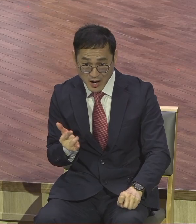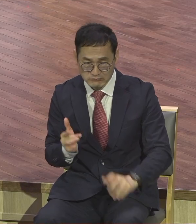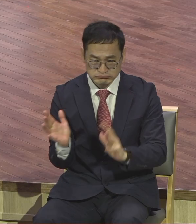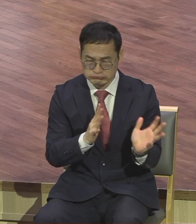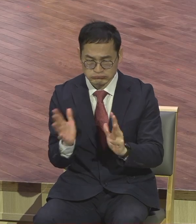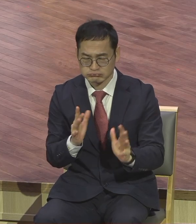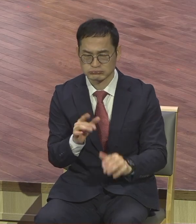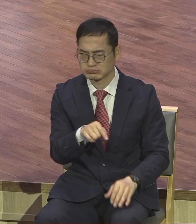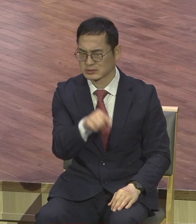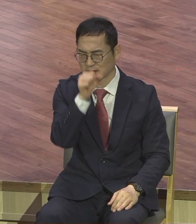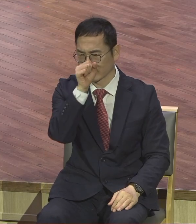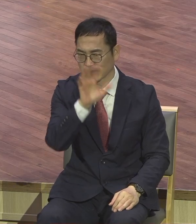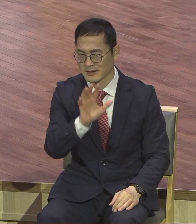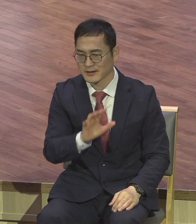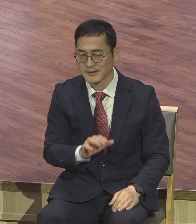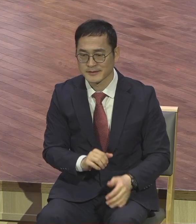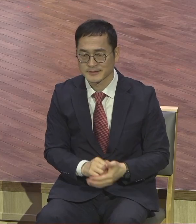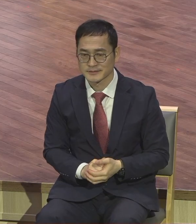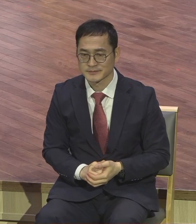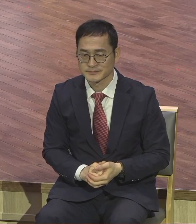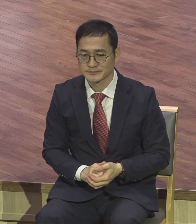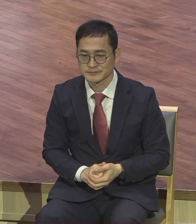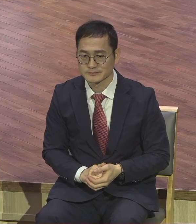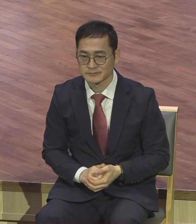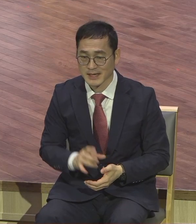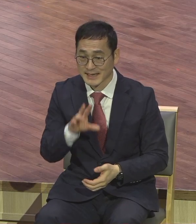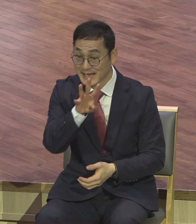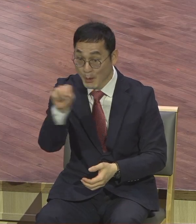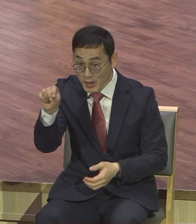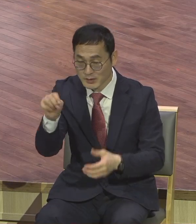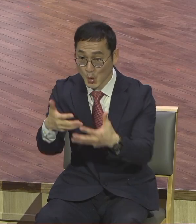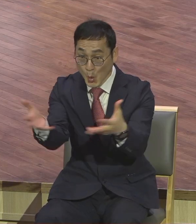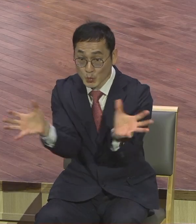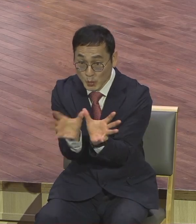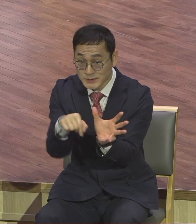하나 빠진다고 해서 그게 아니라 내 하나 빠지면 공동체가 안 돼.